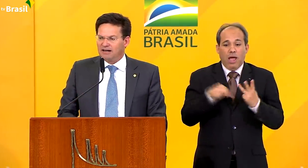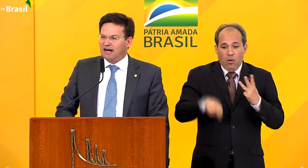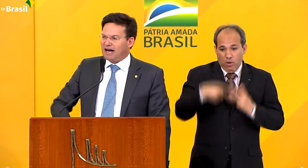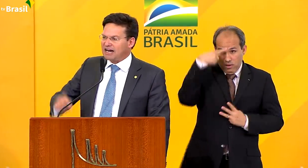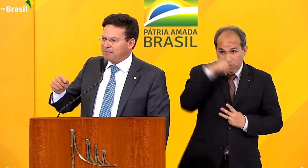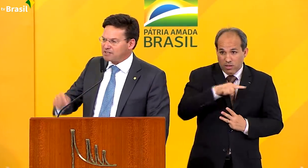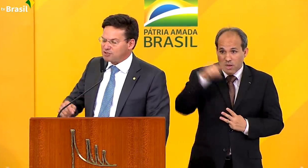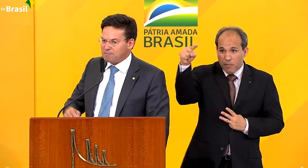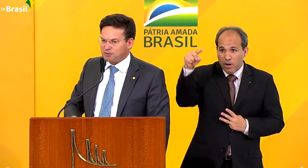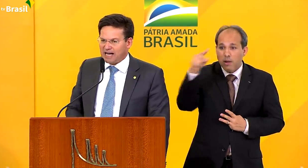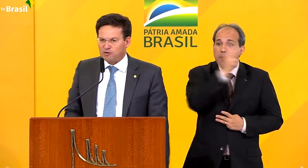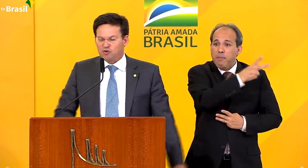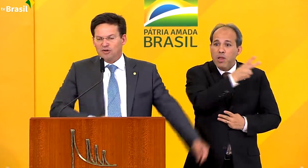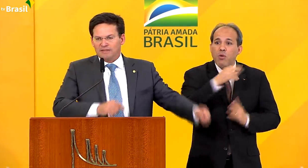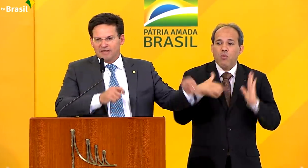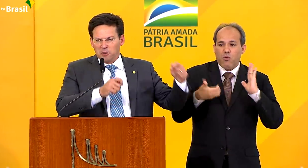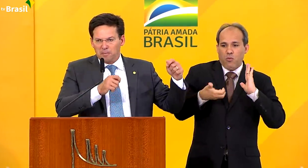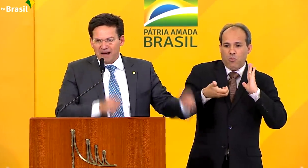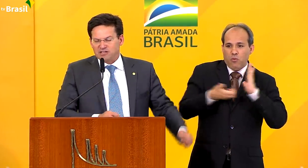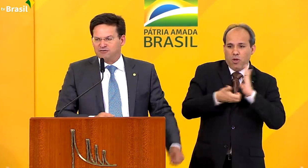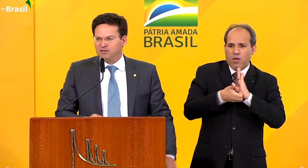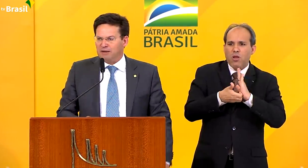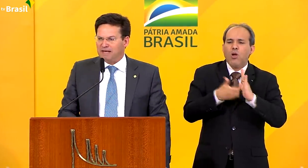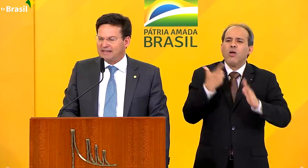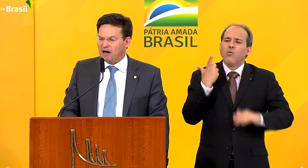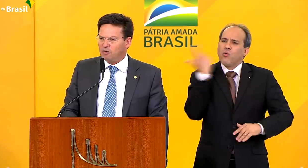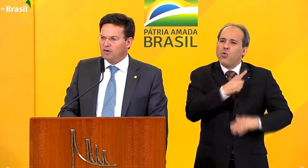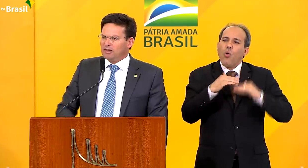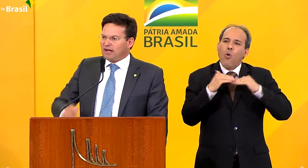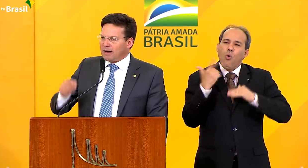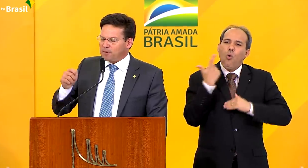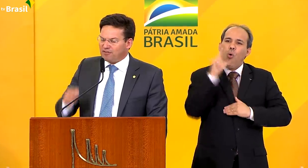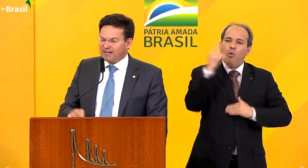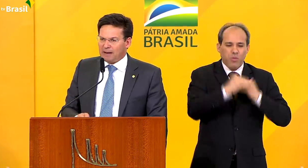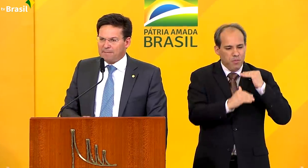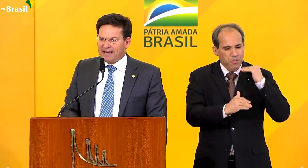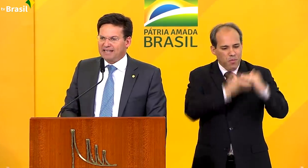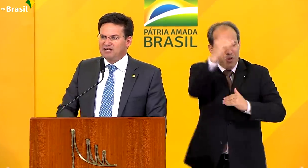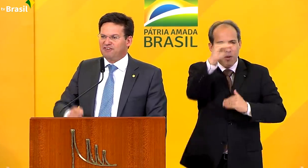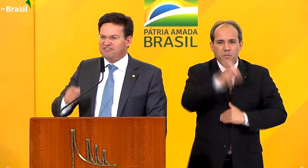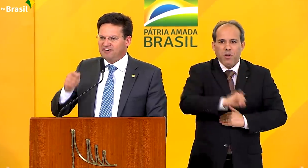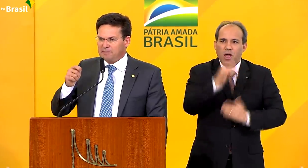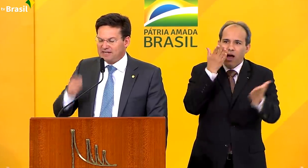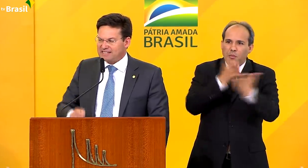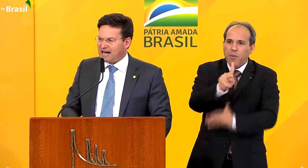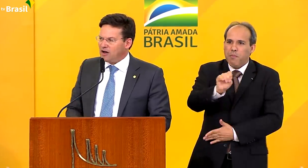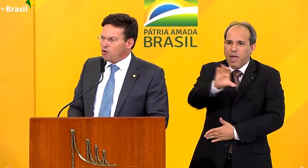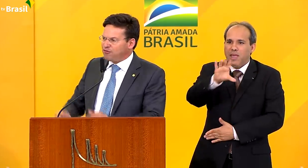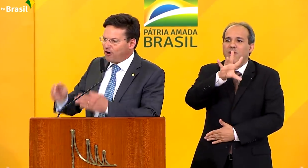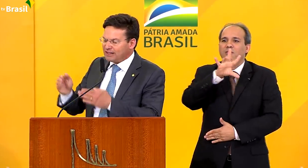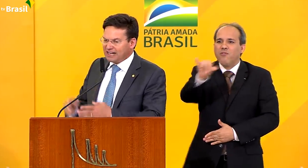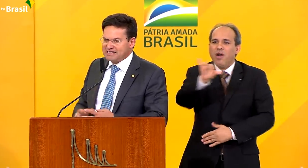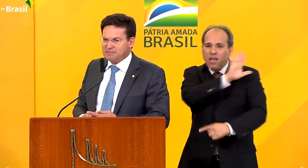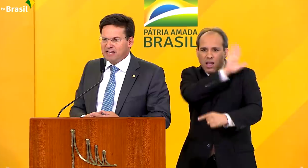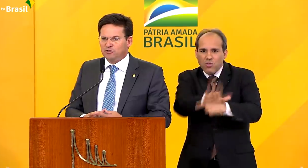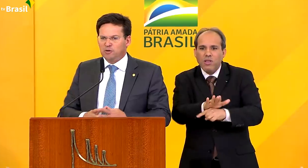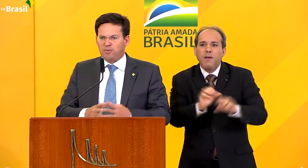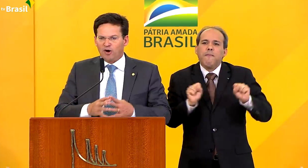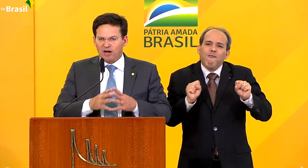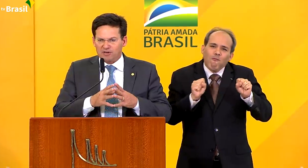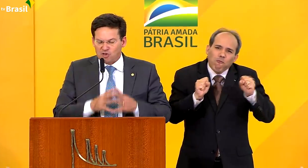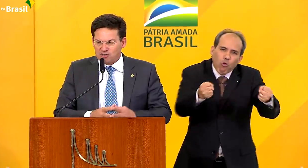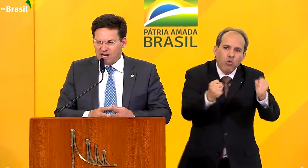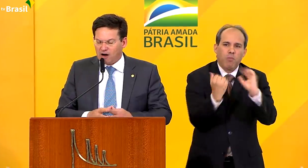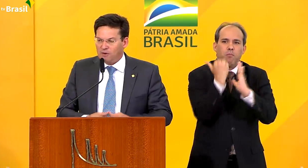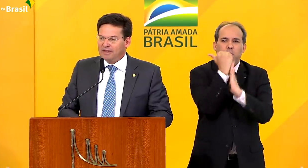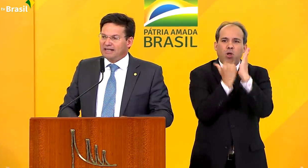semana, a Câmara dos Deputados deu um passo fundamental aprovando a PEC que vai viabilizar o fortalecimento de